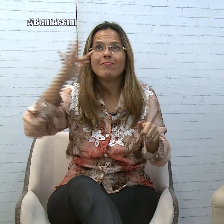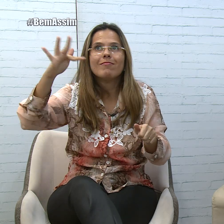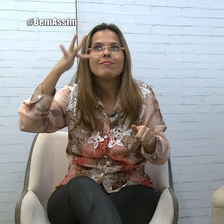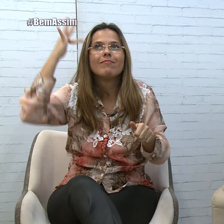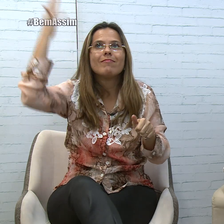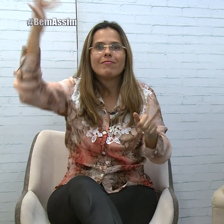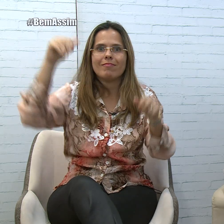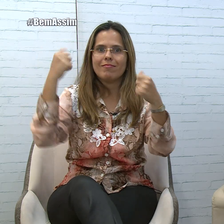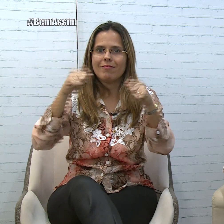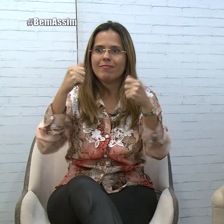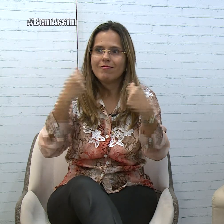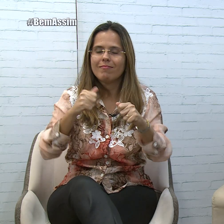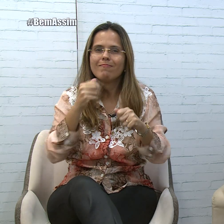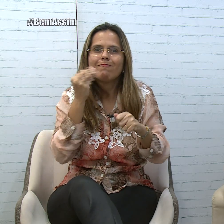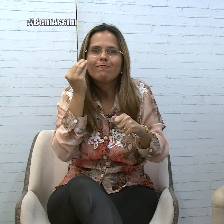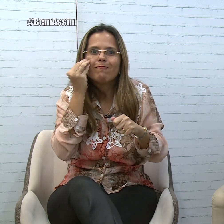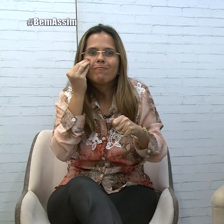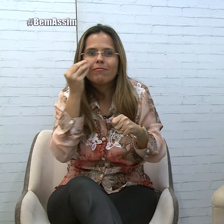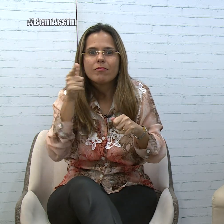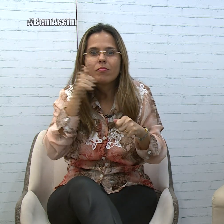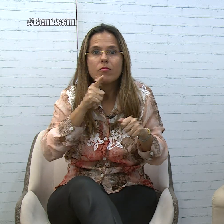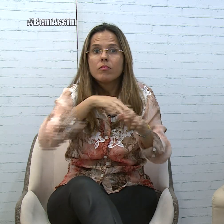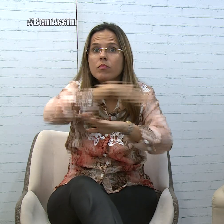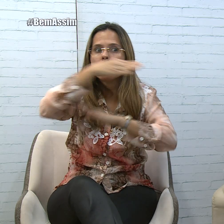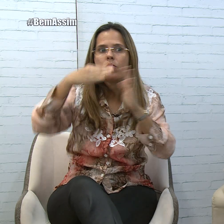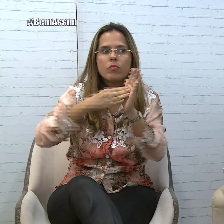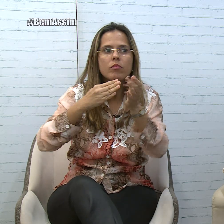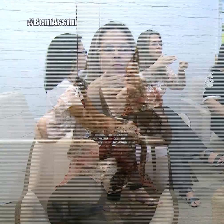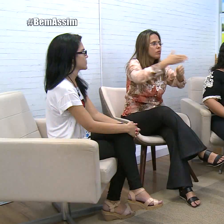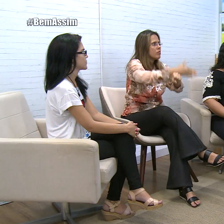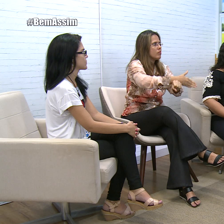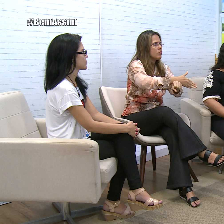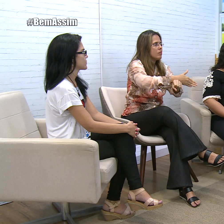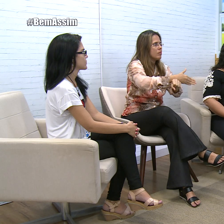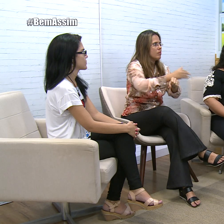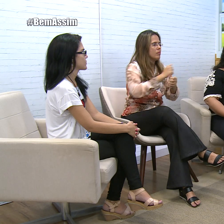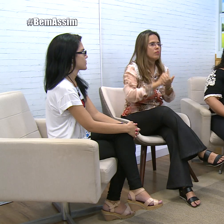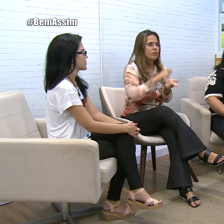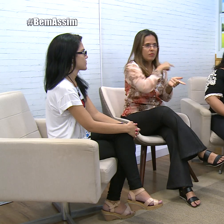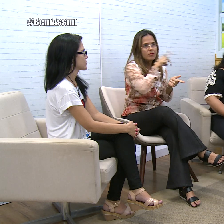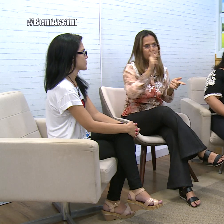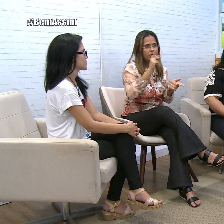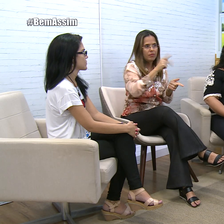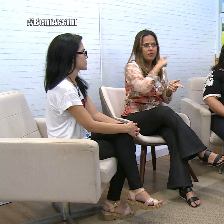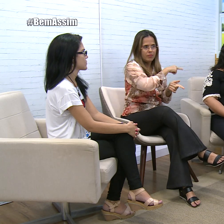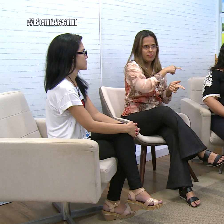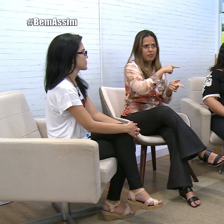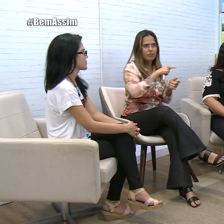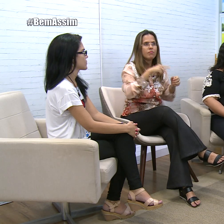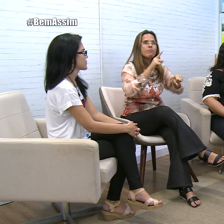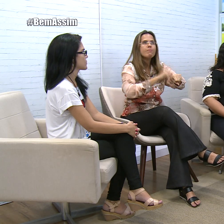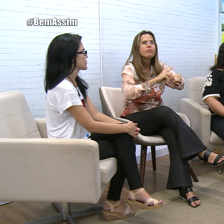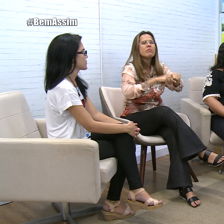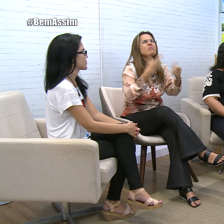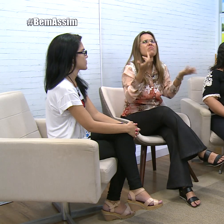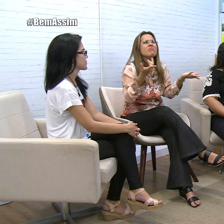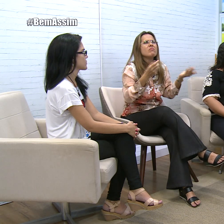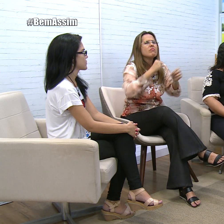oportunizar e permitir que todos tenham acesso, né? Como é que foi esse... Você é professora da Renata há quanto tempo? Já